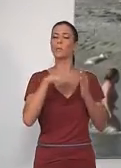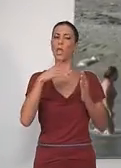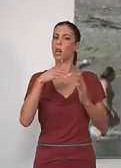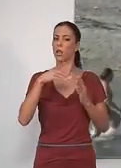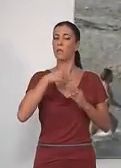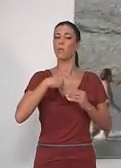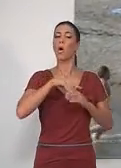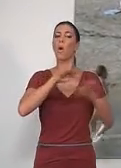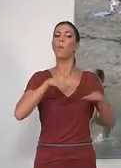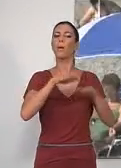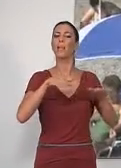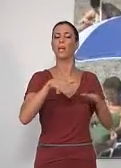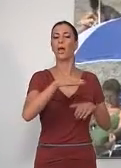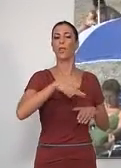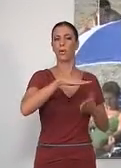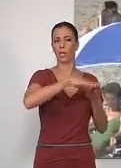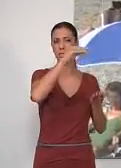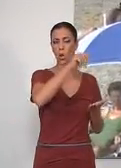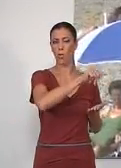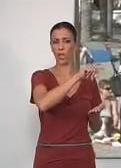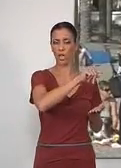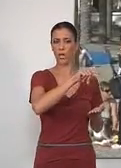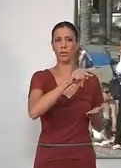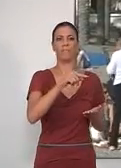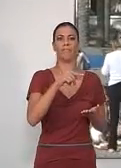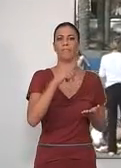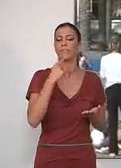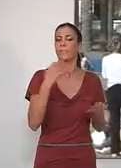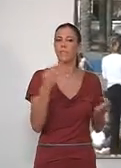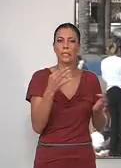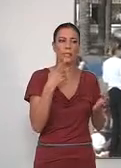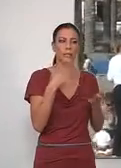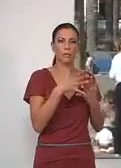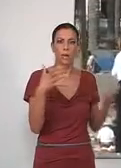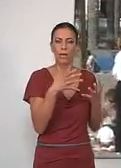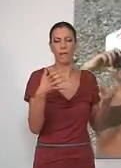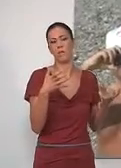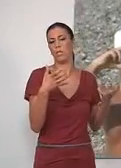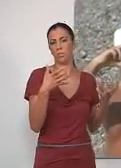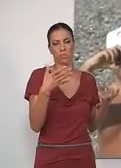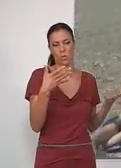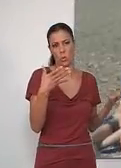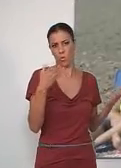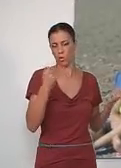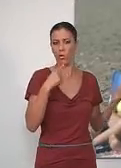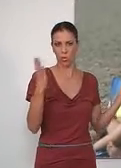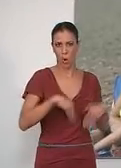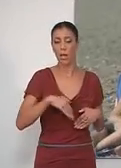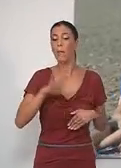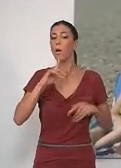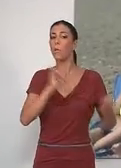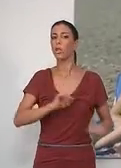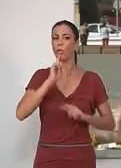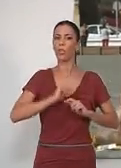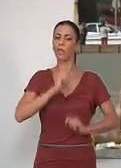vigilancia en las playas de la Villa de Salveña. Si bien no ha habido que lamentar incidencias graves, Protección Civil